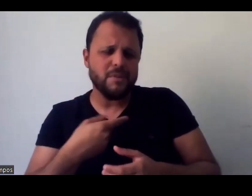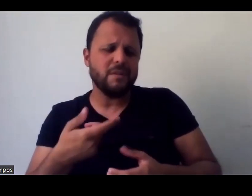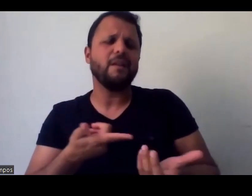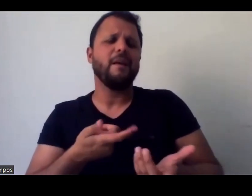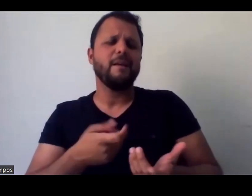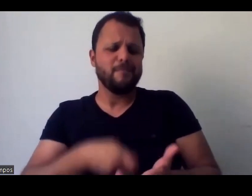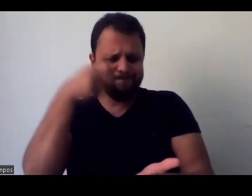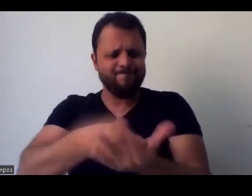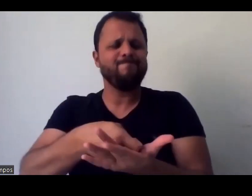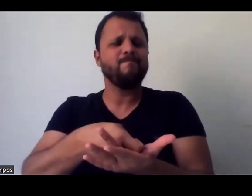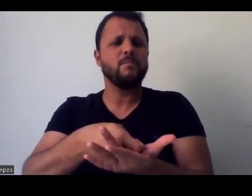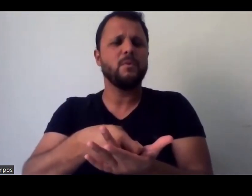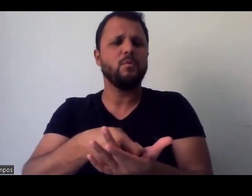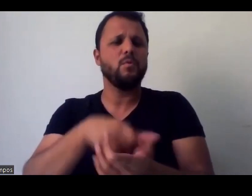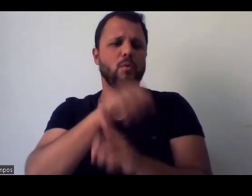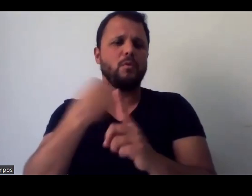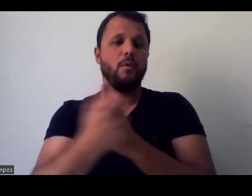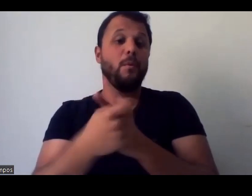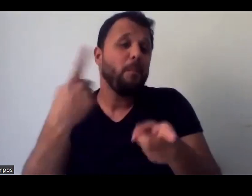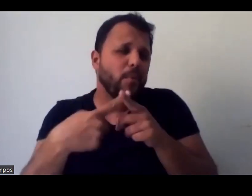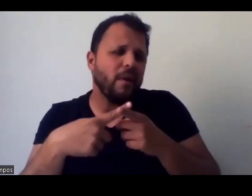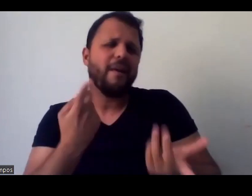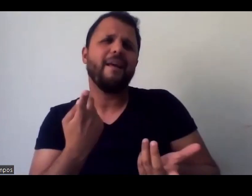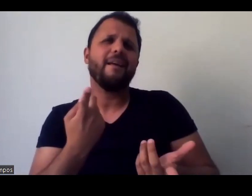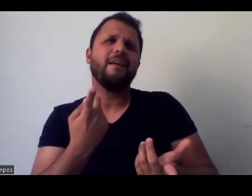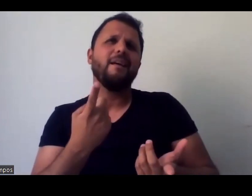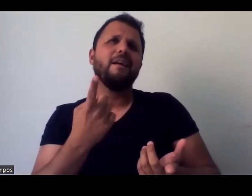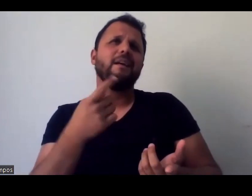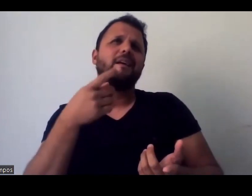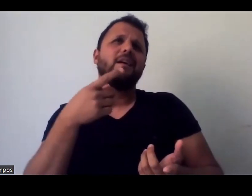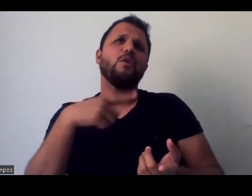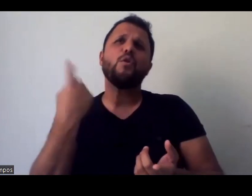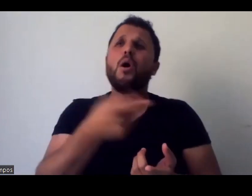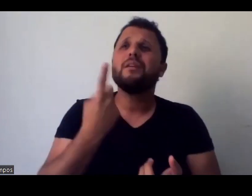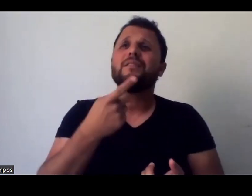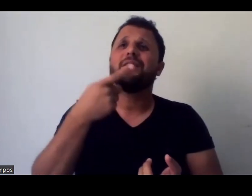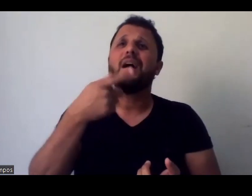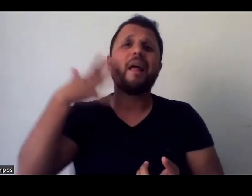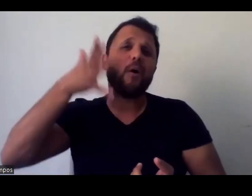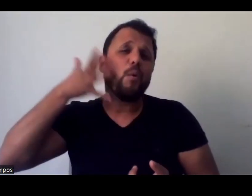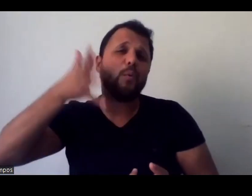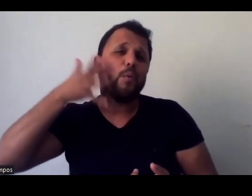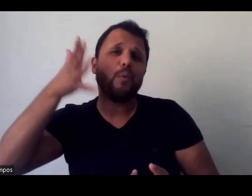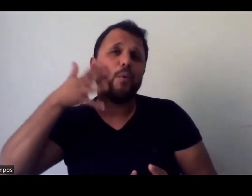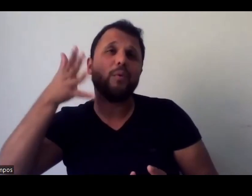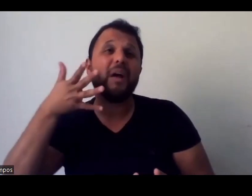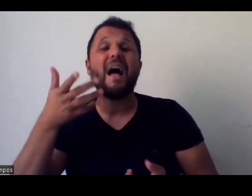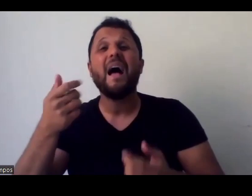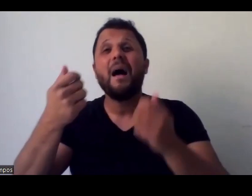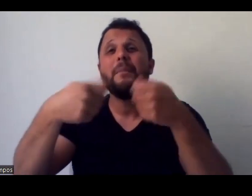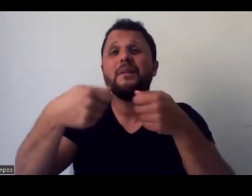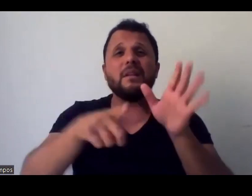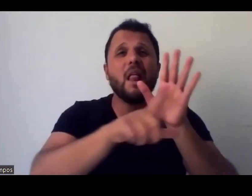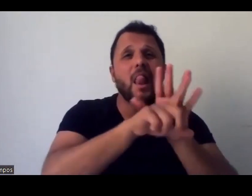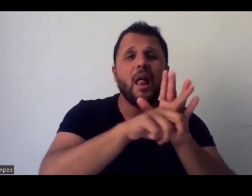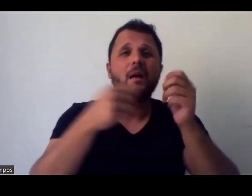senão, a gente acaba caindo muito também naquele discurso que muitas vezes impede, né, a educação inclusiva, né, então, toda